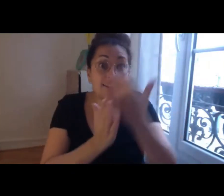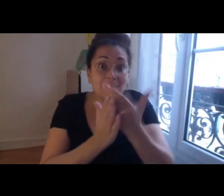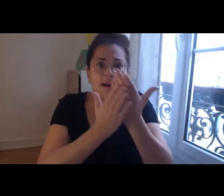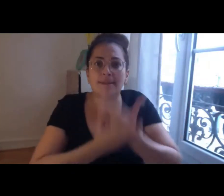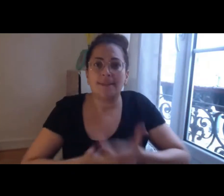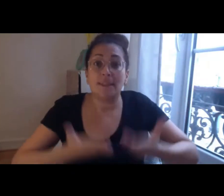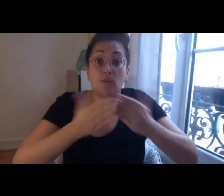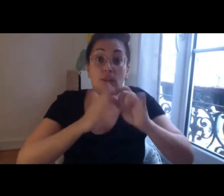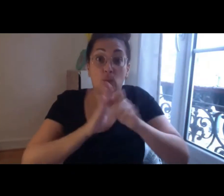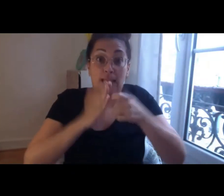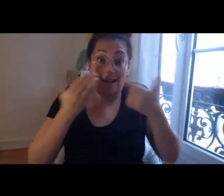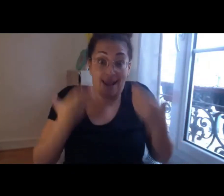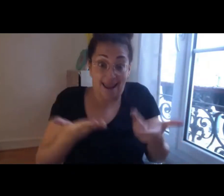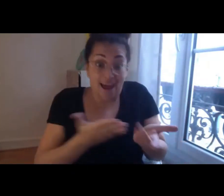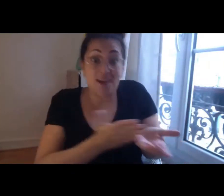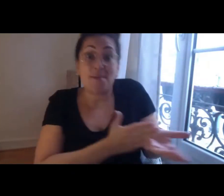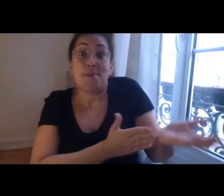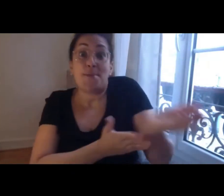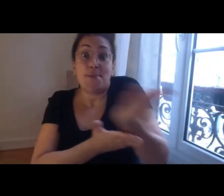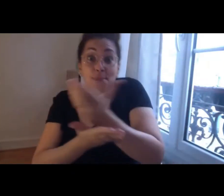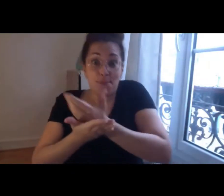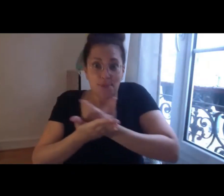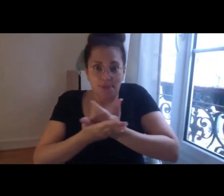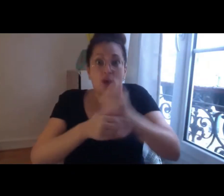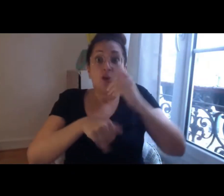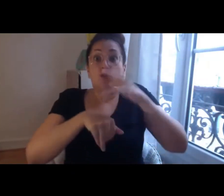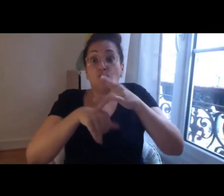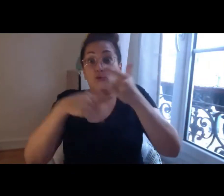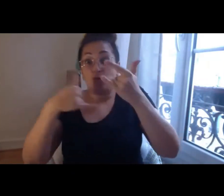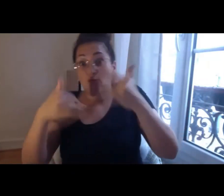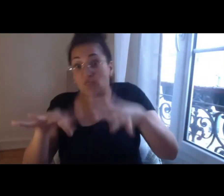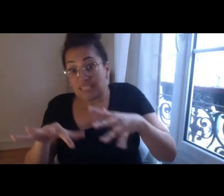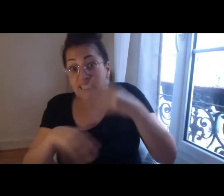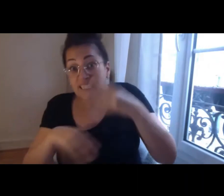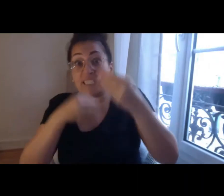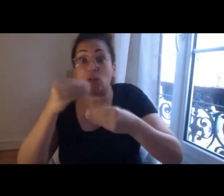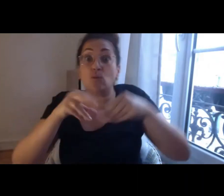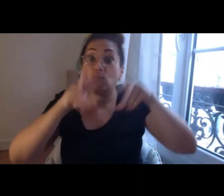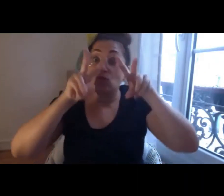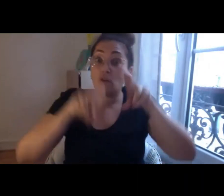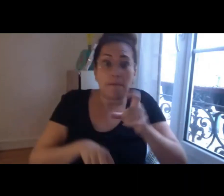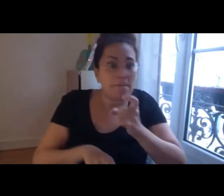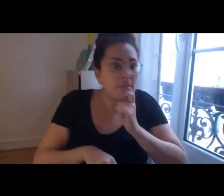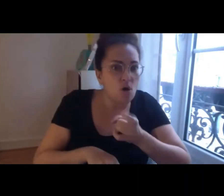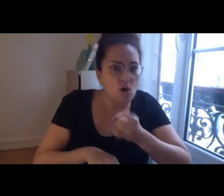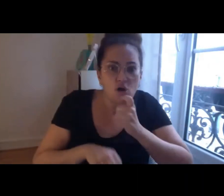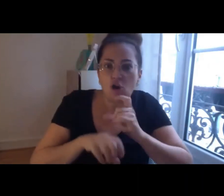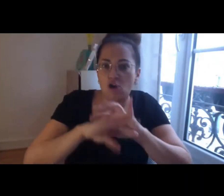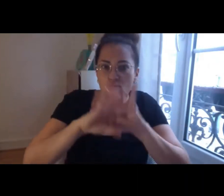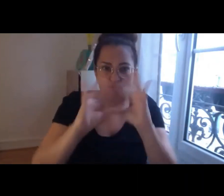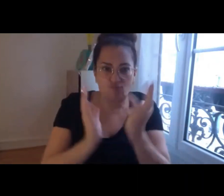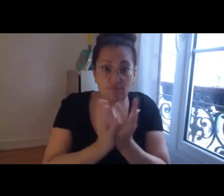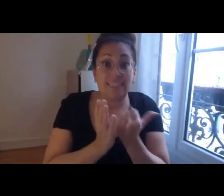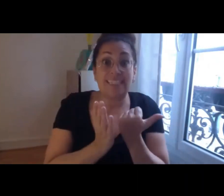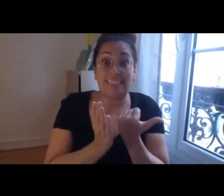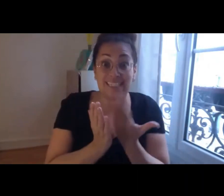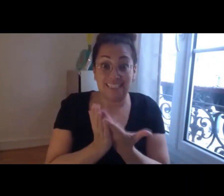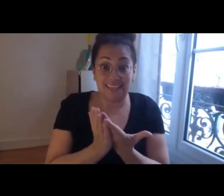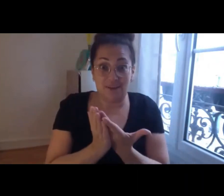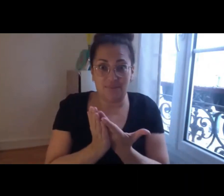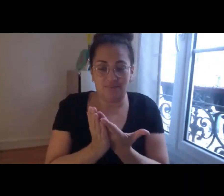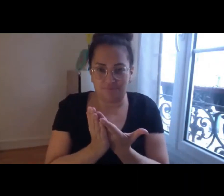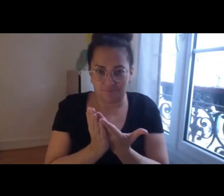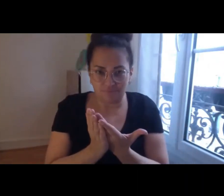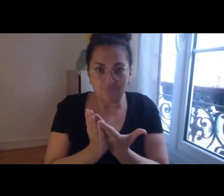d'essayer de voir qu'est-ce qui s'est déjà fait en fait en matière de recherche donc la plupart du temps